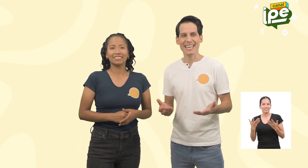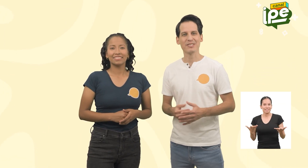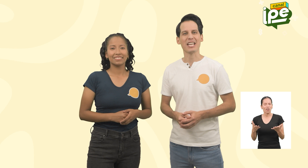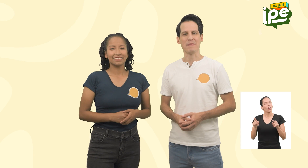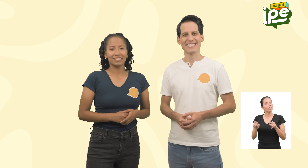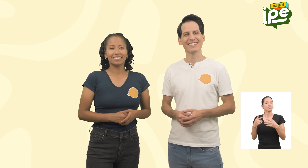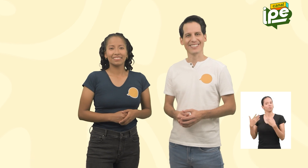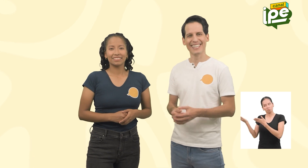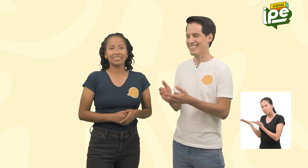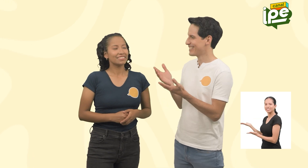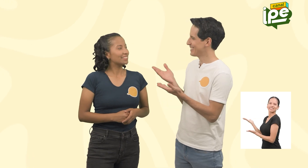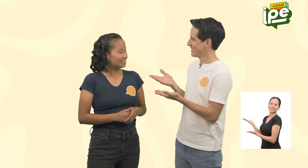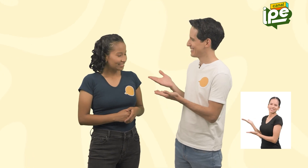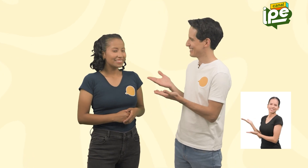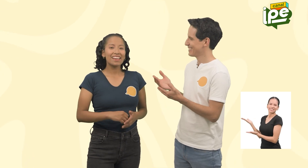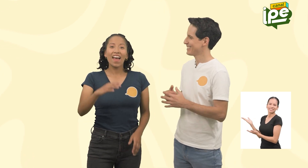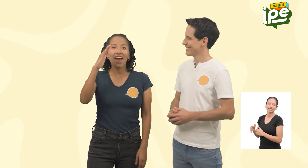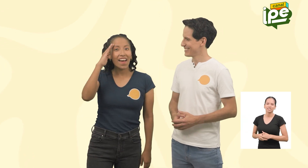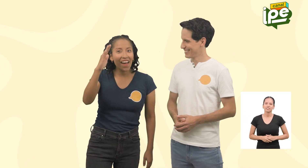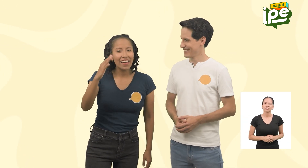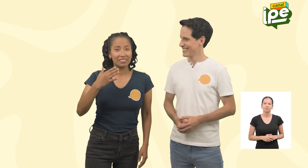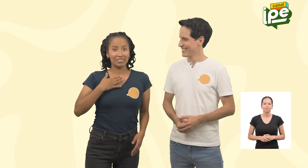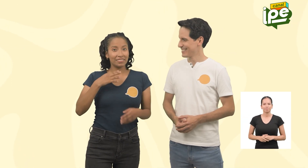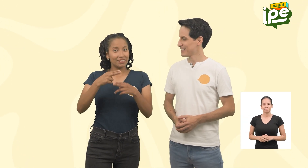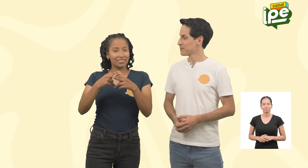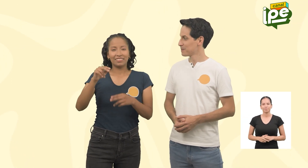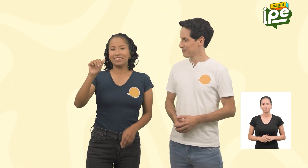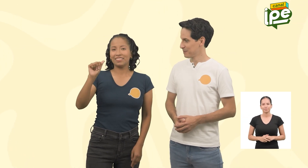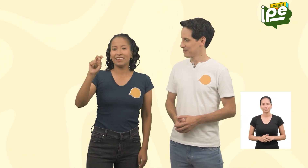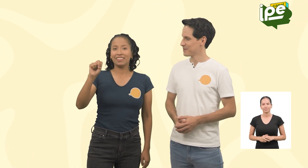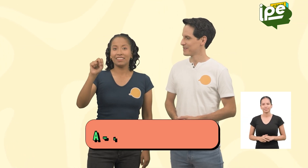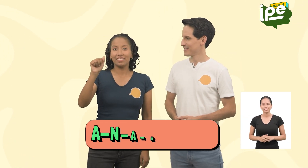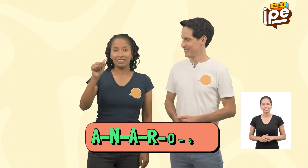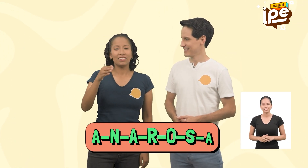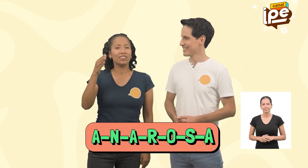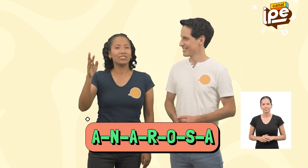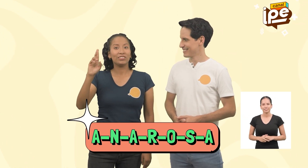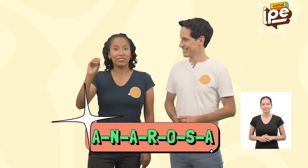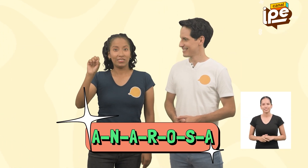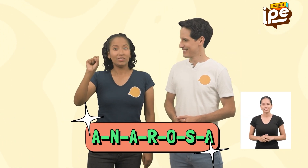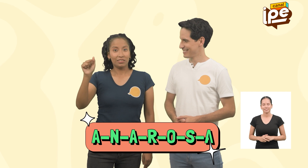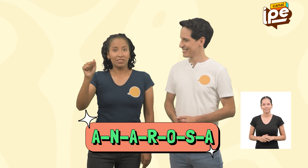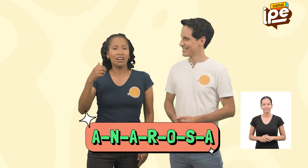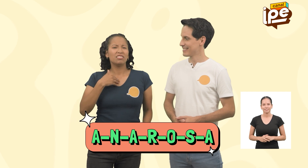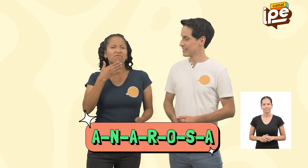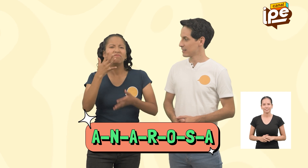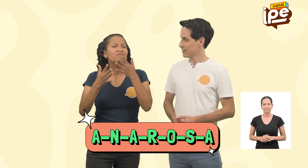eso les presento a Hola, me llamo Ana Ana Rosa Y mi